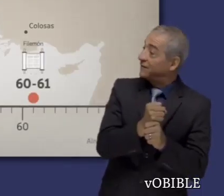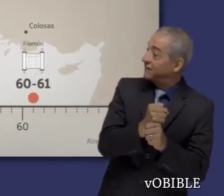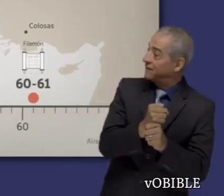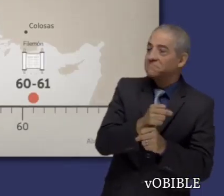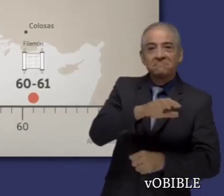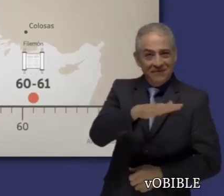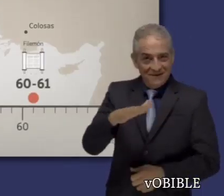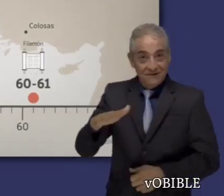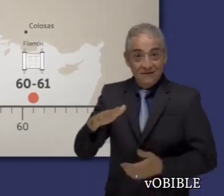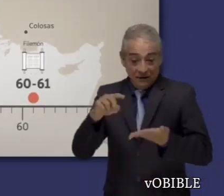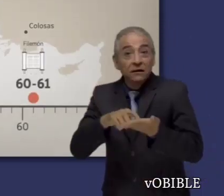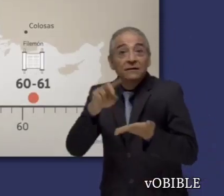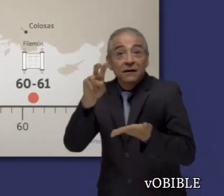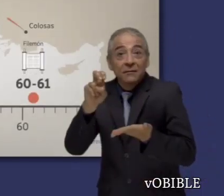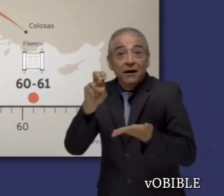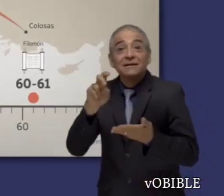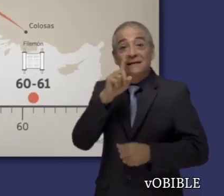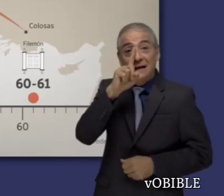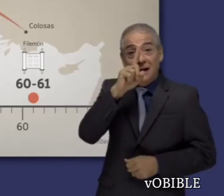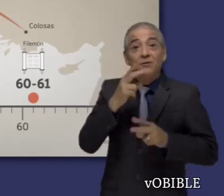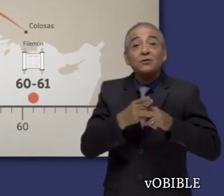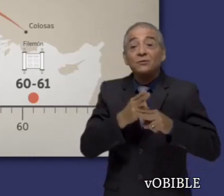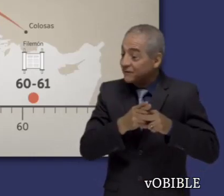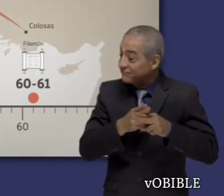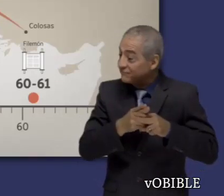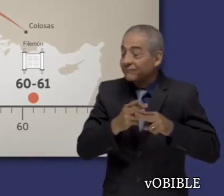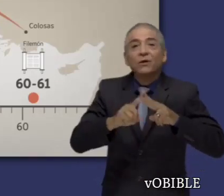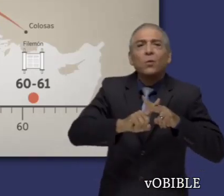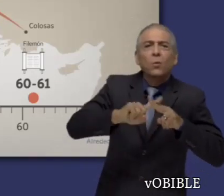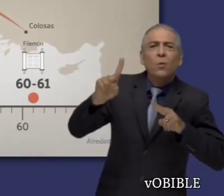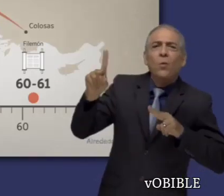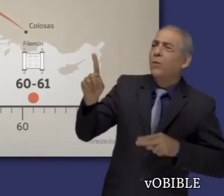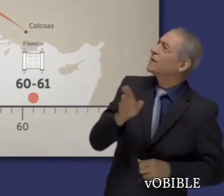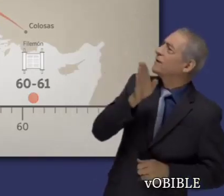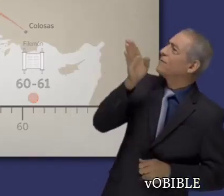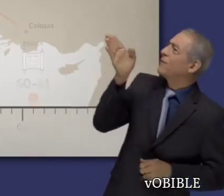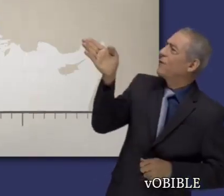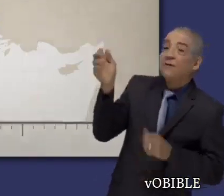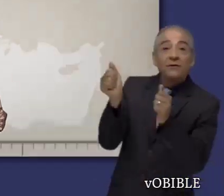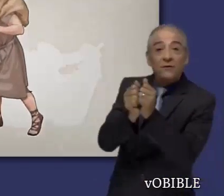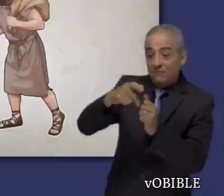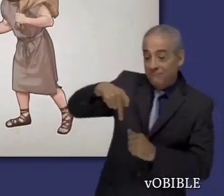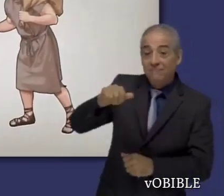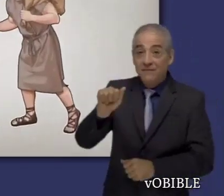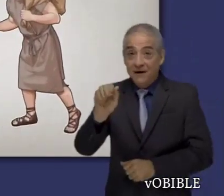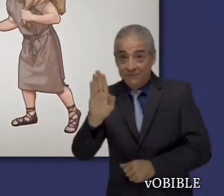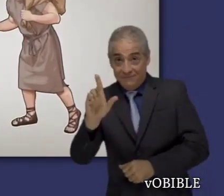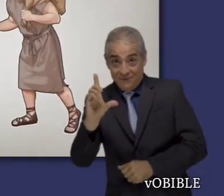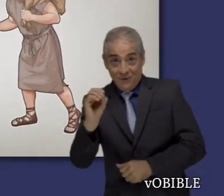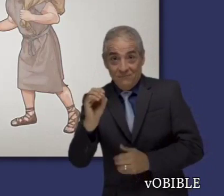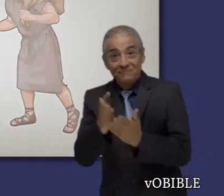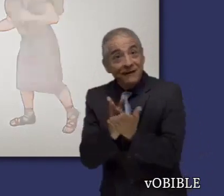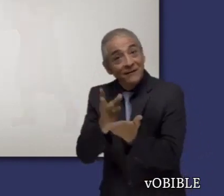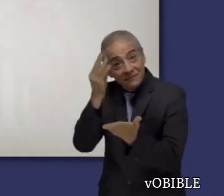año 60 o 61 habla de Onésimo, un esclavo de Filemón que se había fugado. No se sabe cómo,